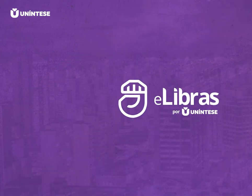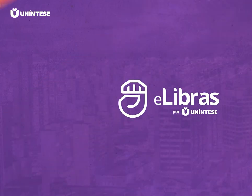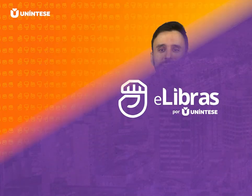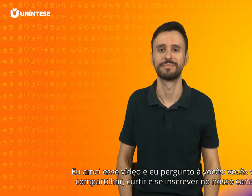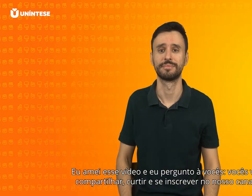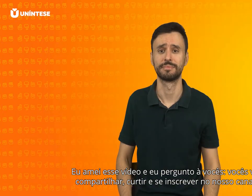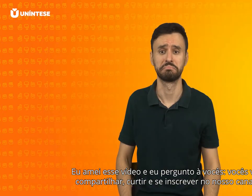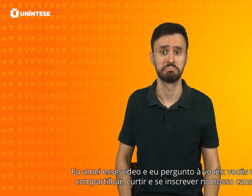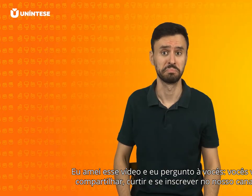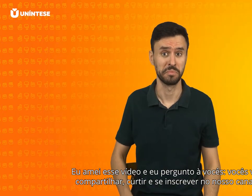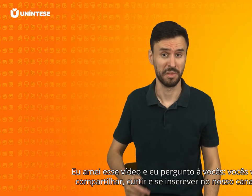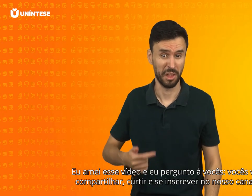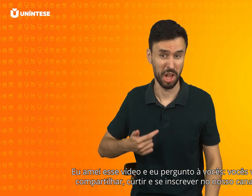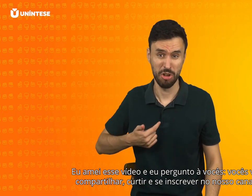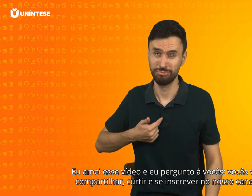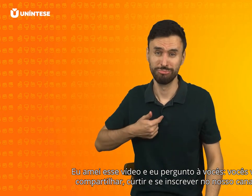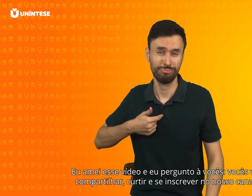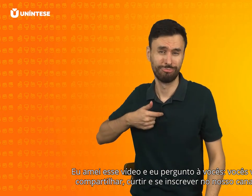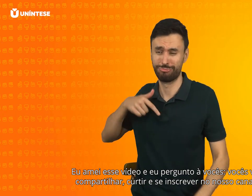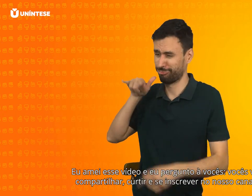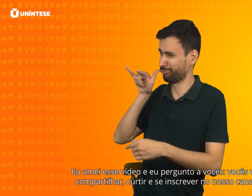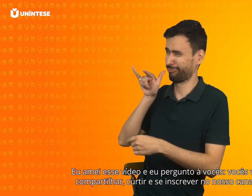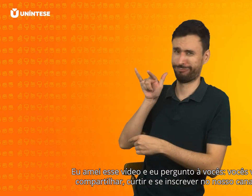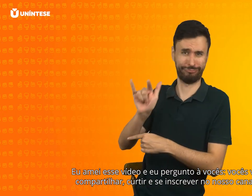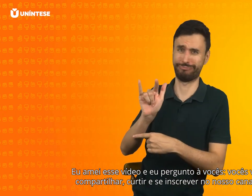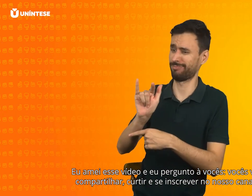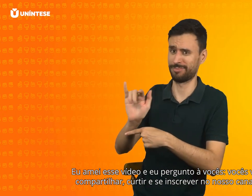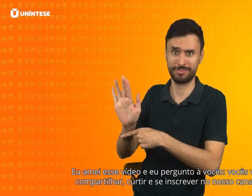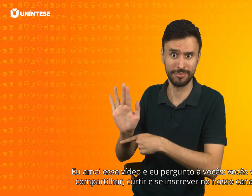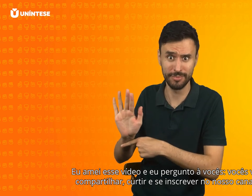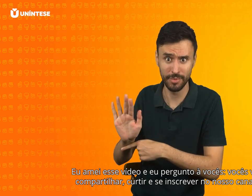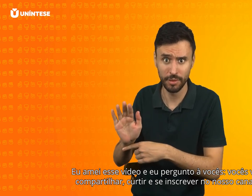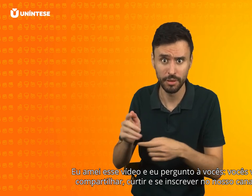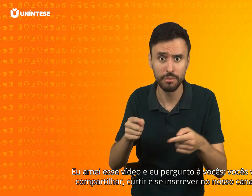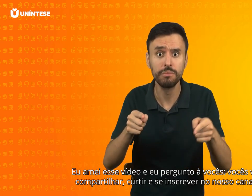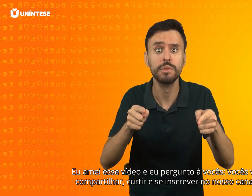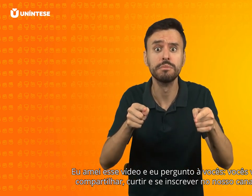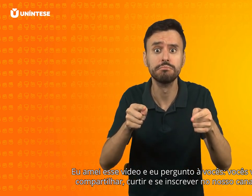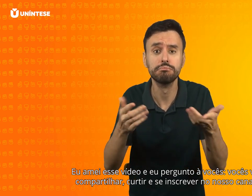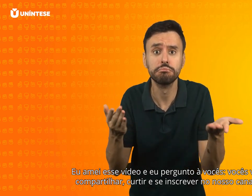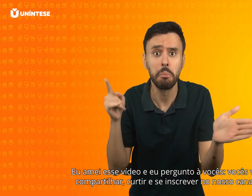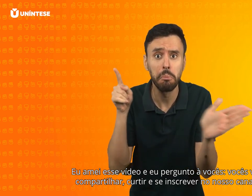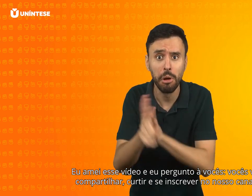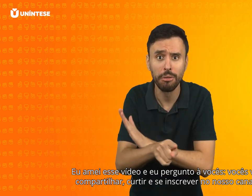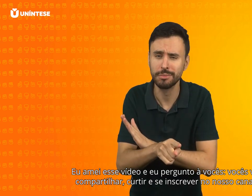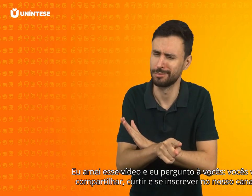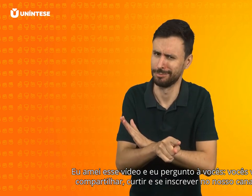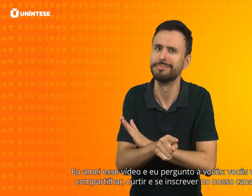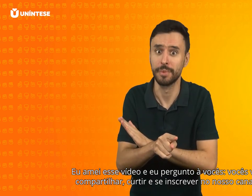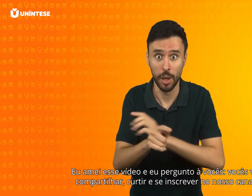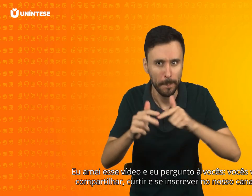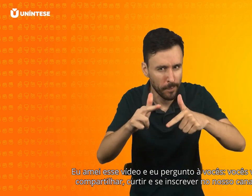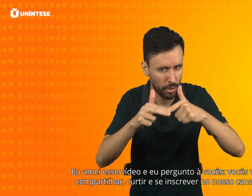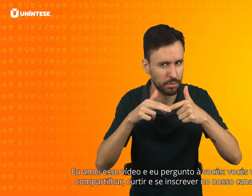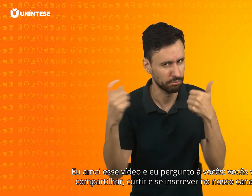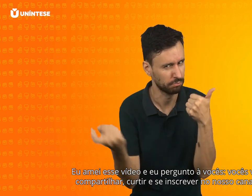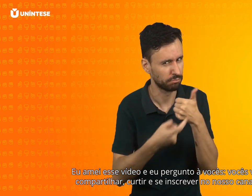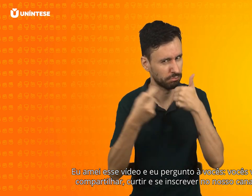Eu amei esse vídeo. E eu pergunto a vocês. Vocês vão compartilhar,